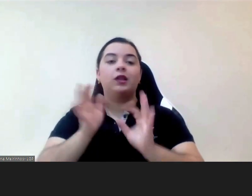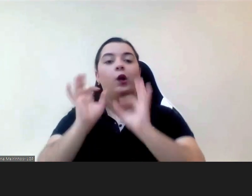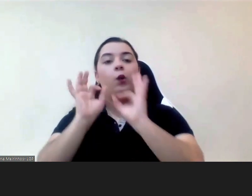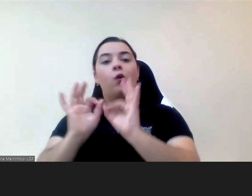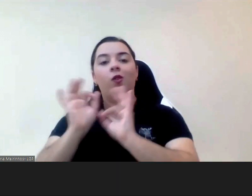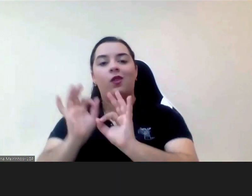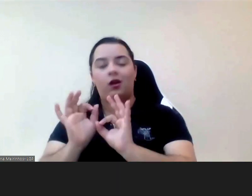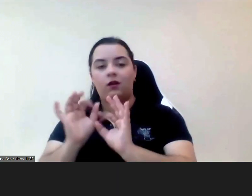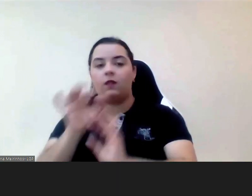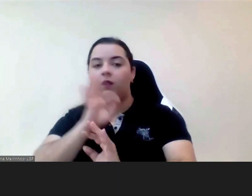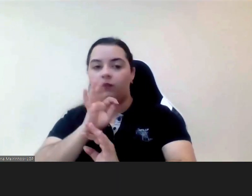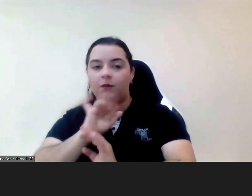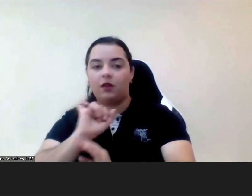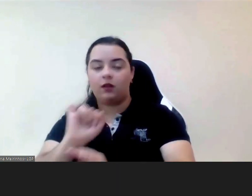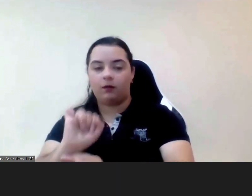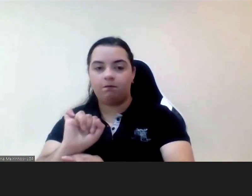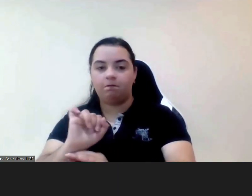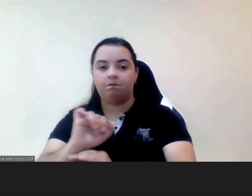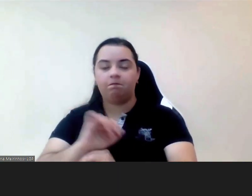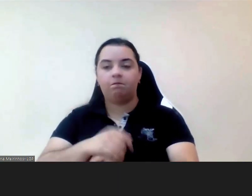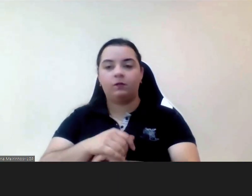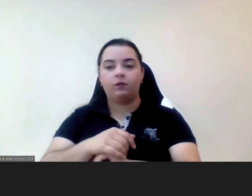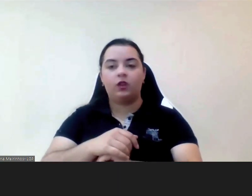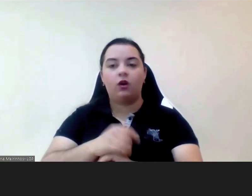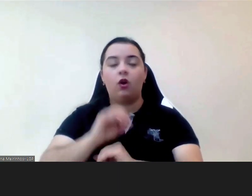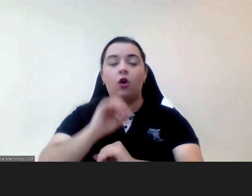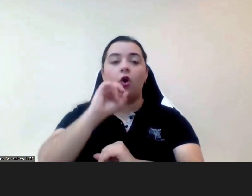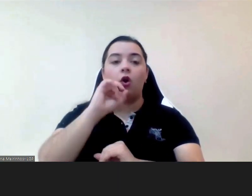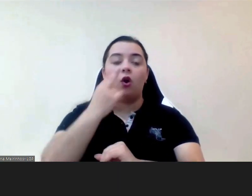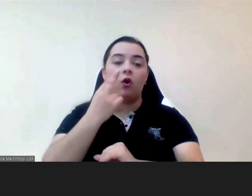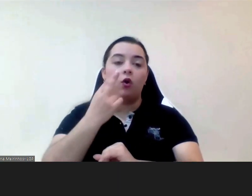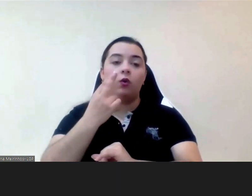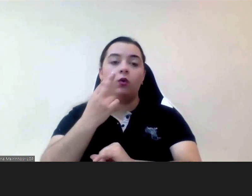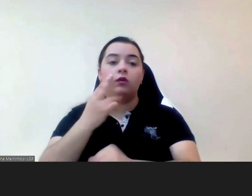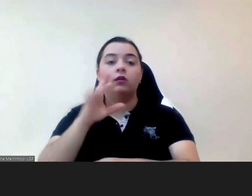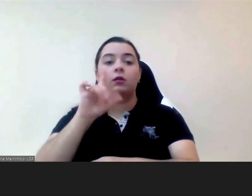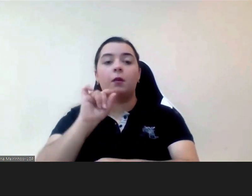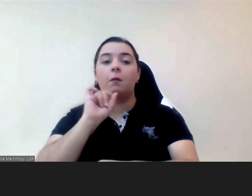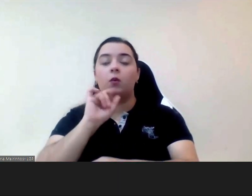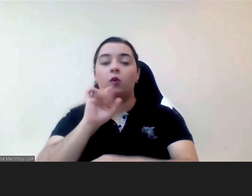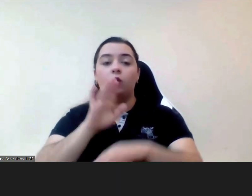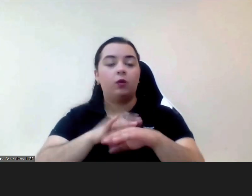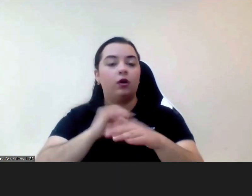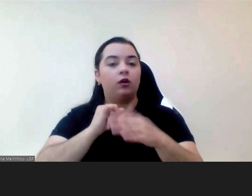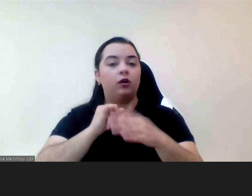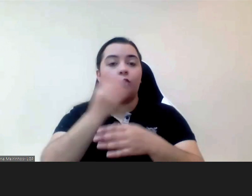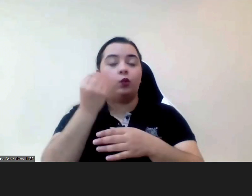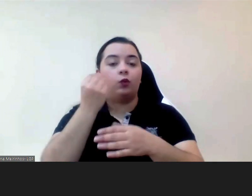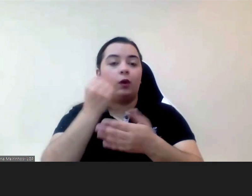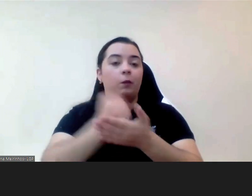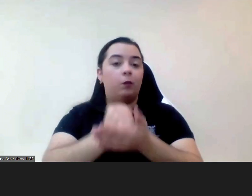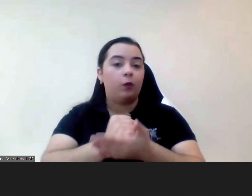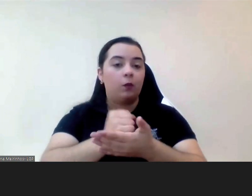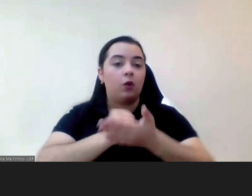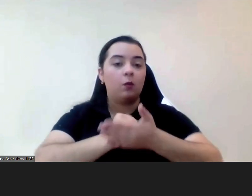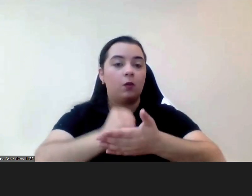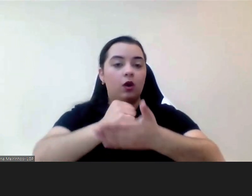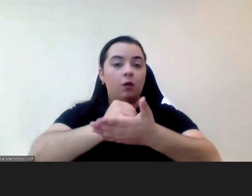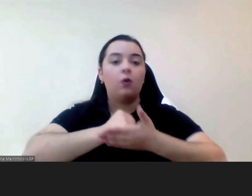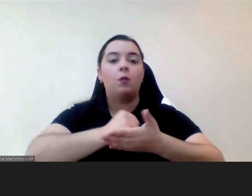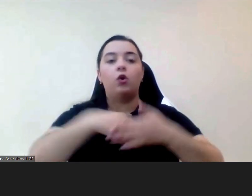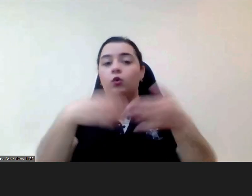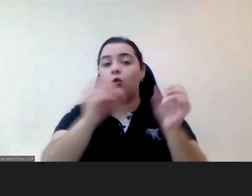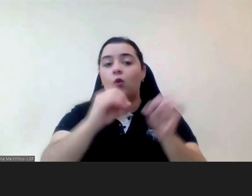correndo o risco de ficar doente com o desgaste do apoio que vão ter que dar e acabando de ficar